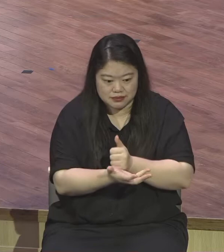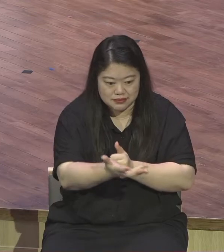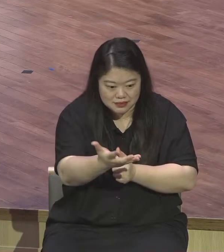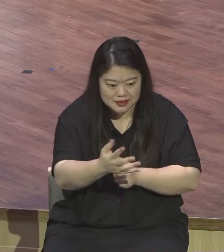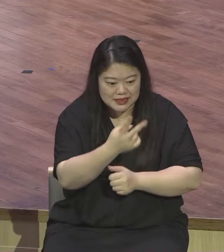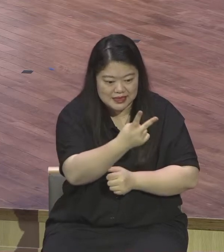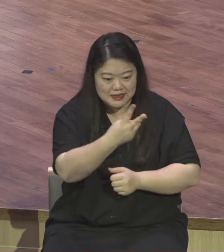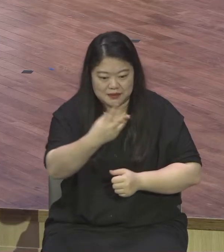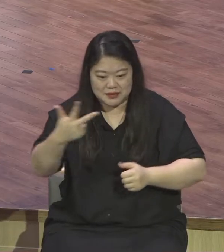일에